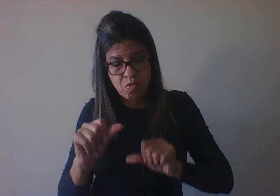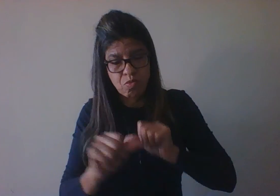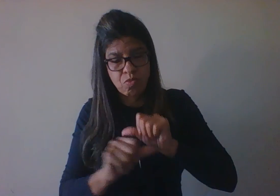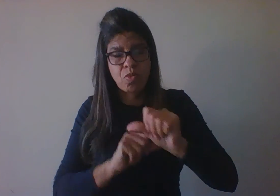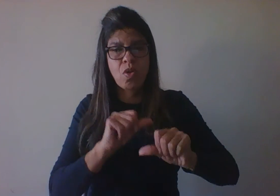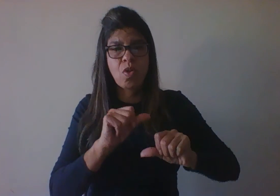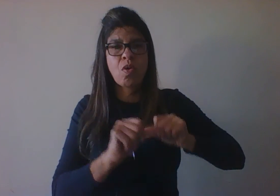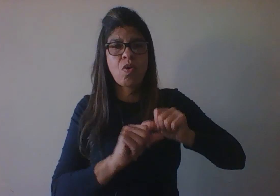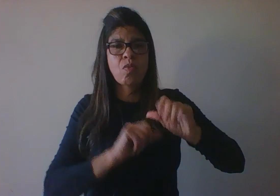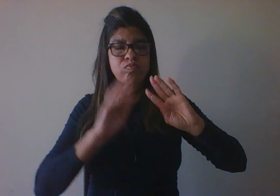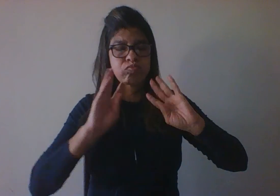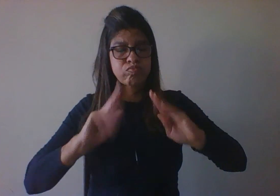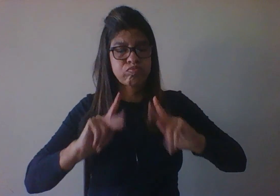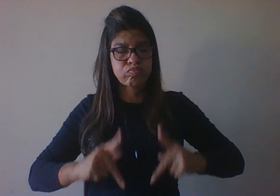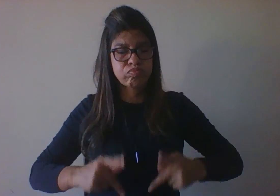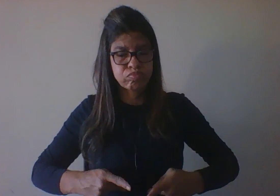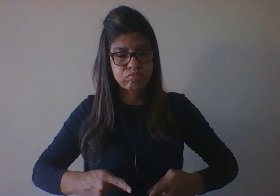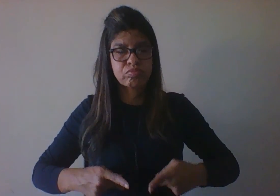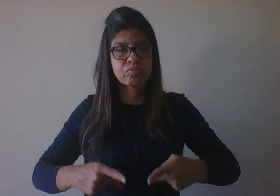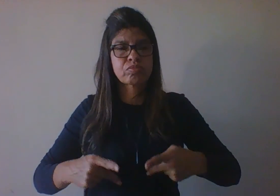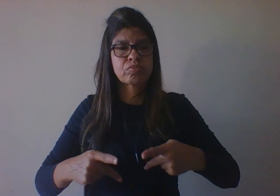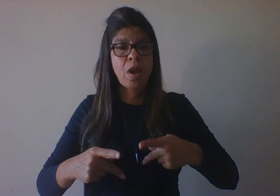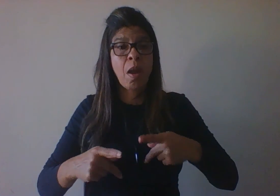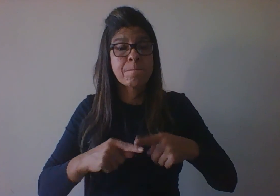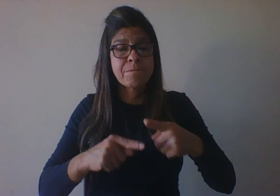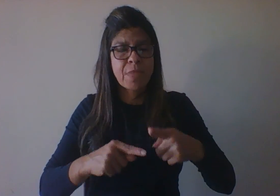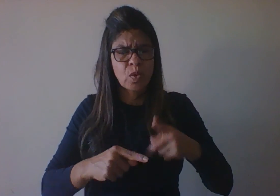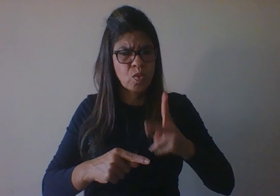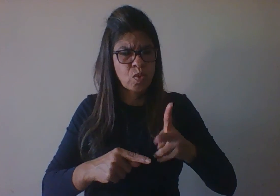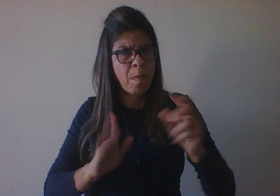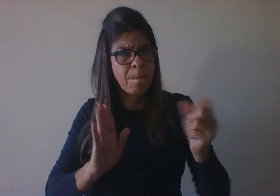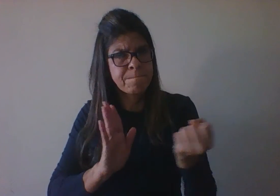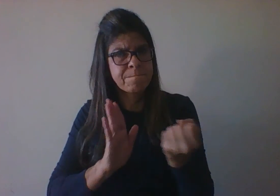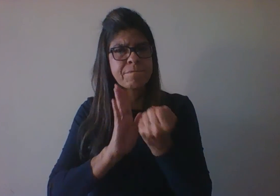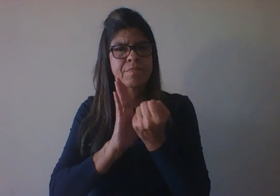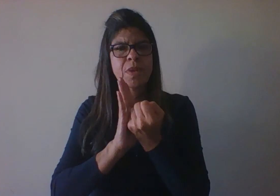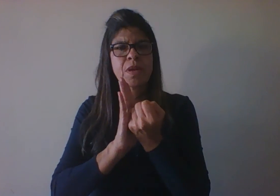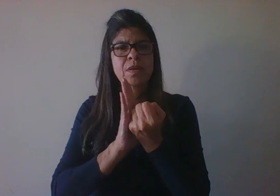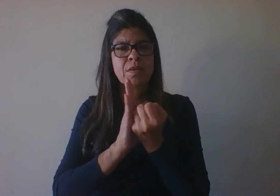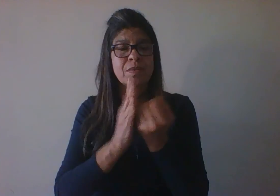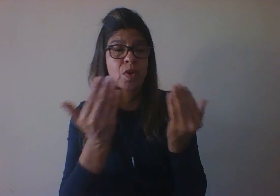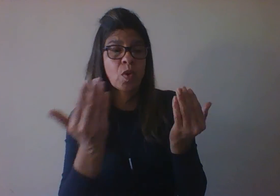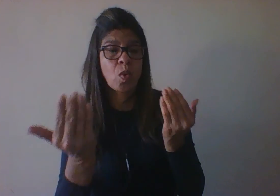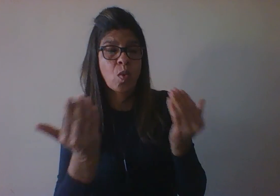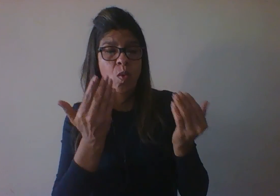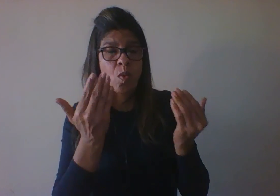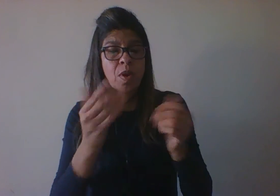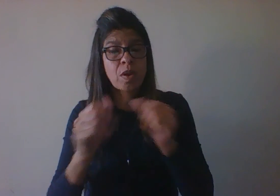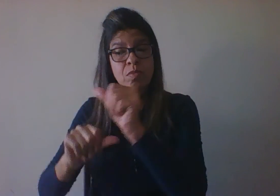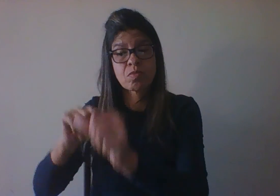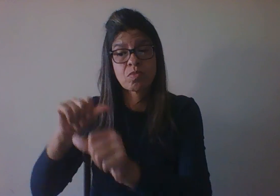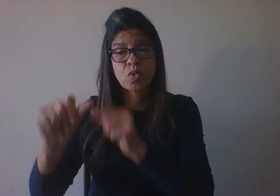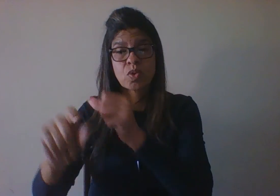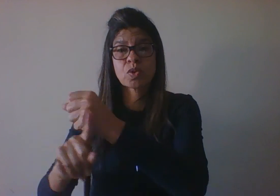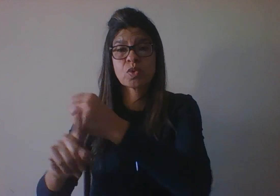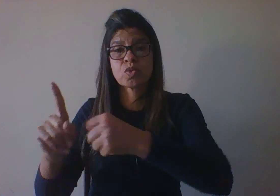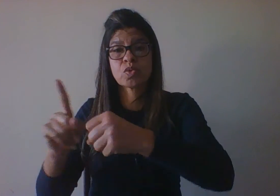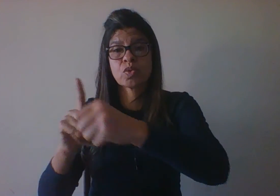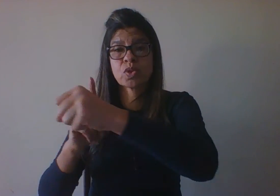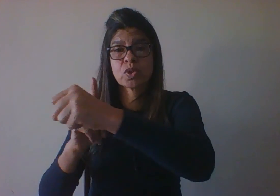comparadas, por exemplo, as mudanças sociais, a forma como o indivíduo interage com seus pares, a forma como o